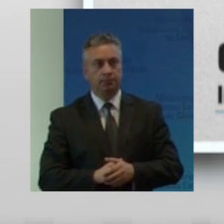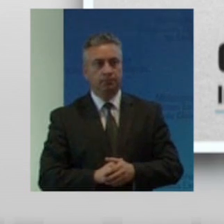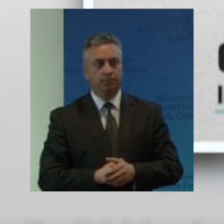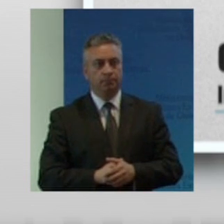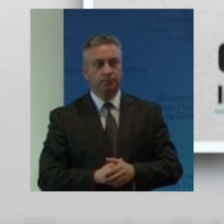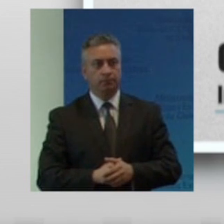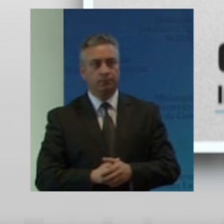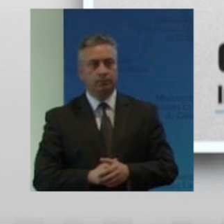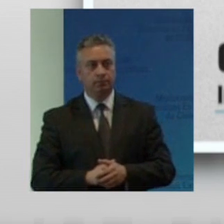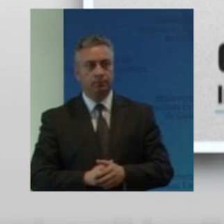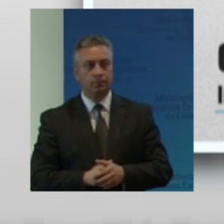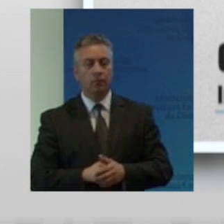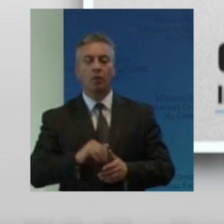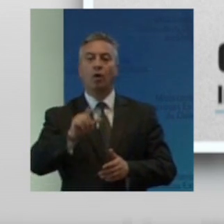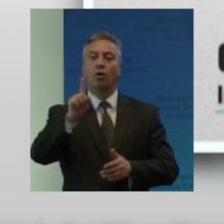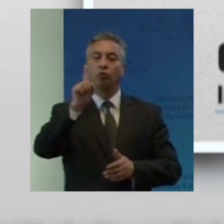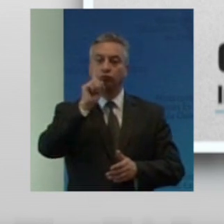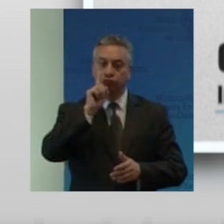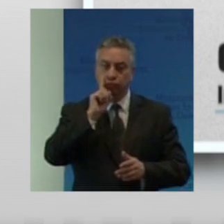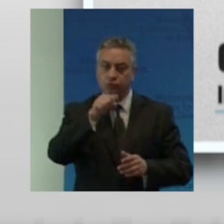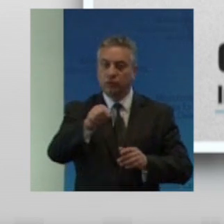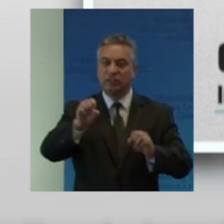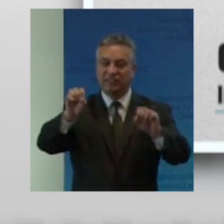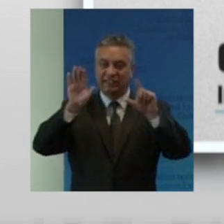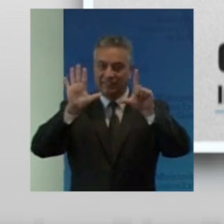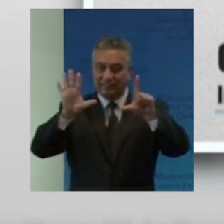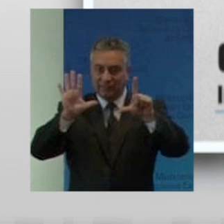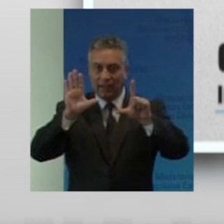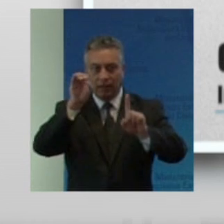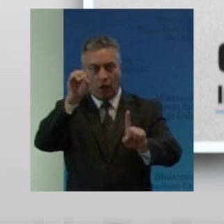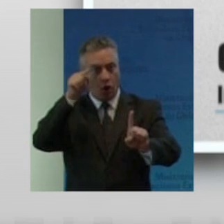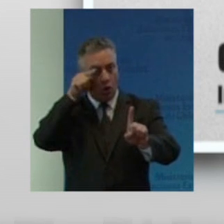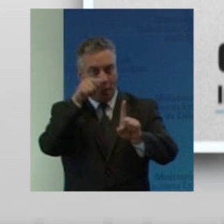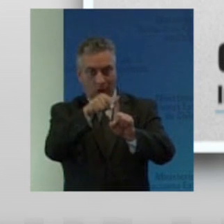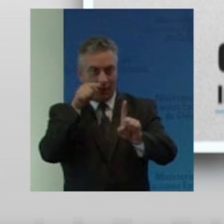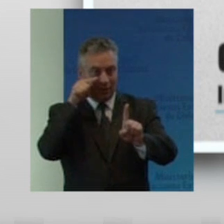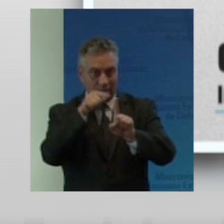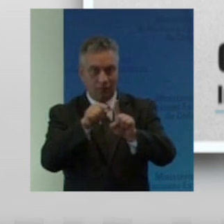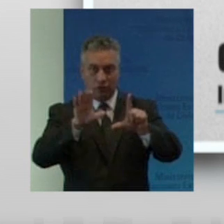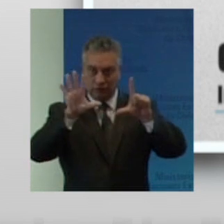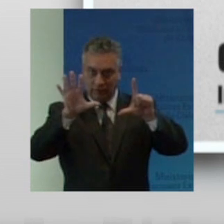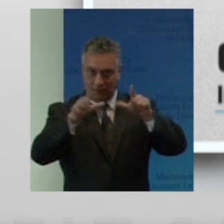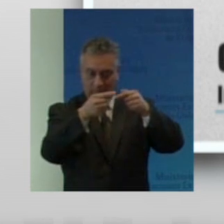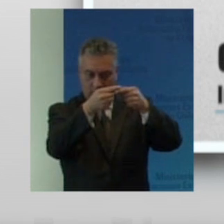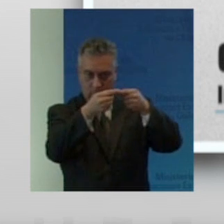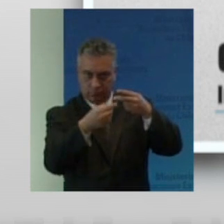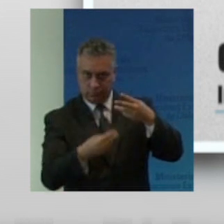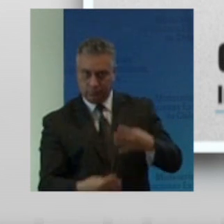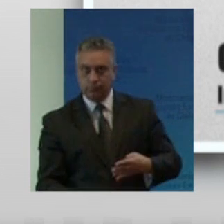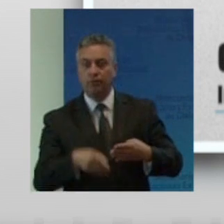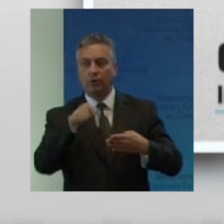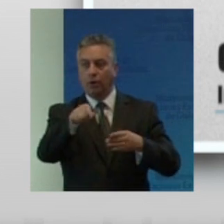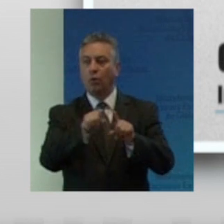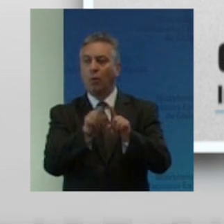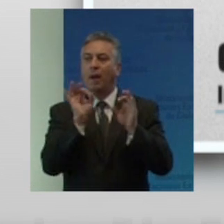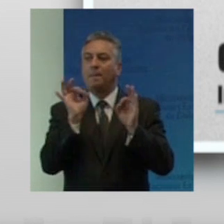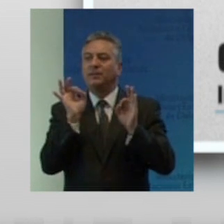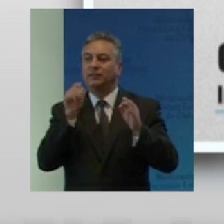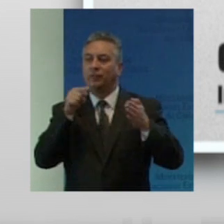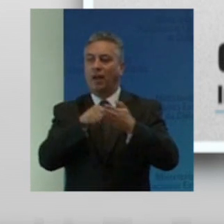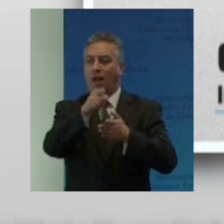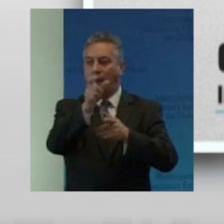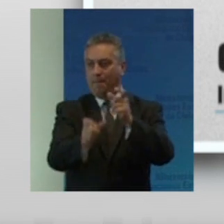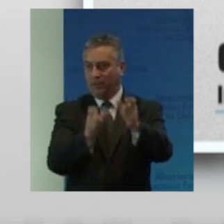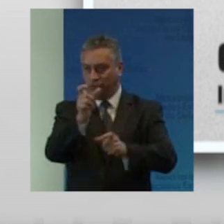incluyen siete objetivos que hacen referencias explícitas a las personas con discapacidad